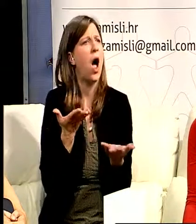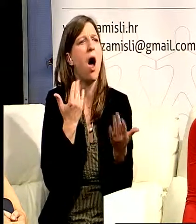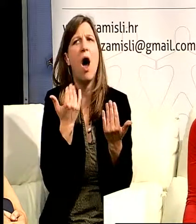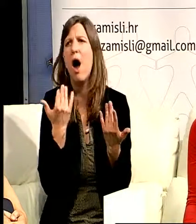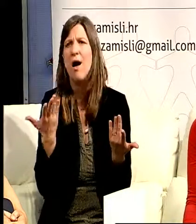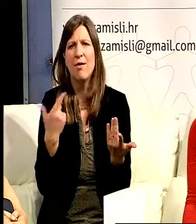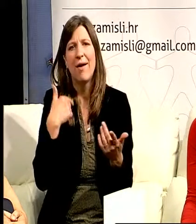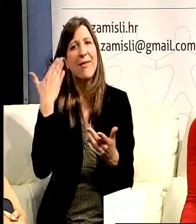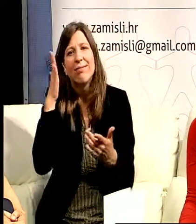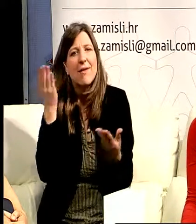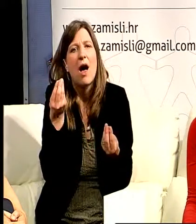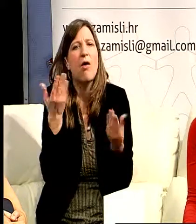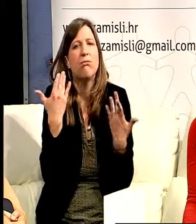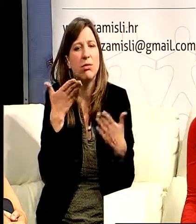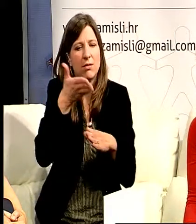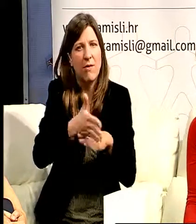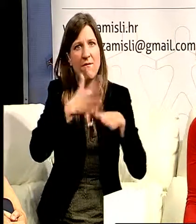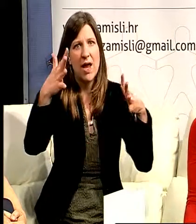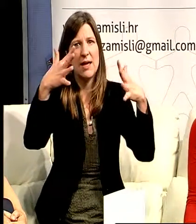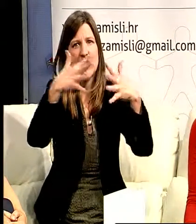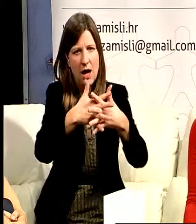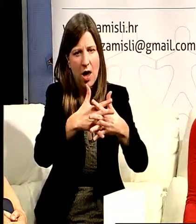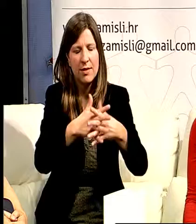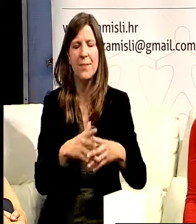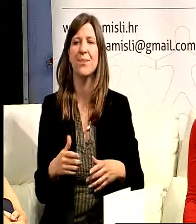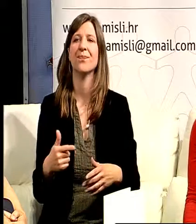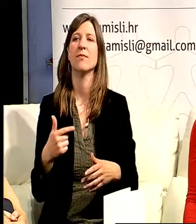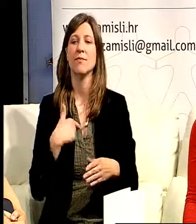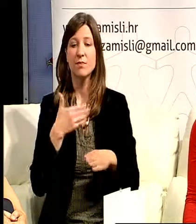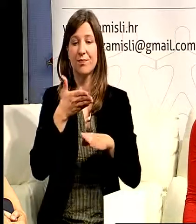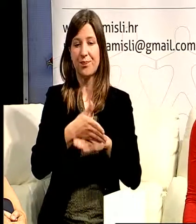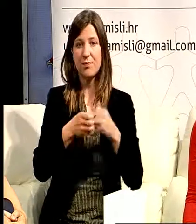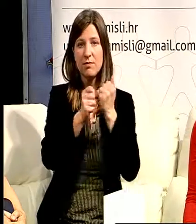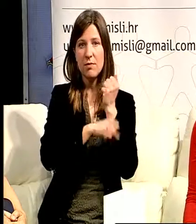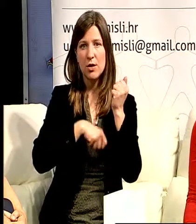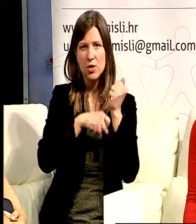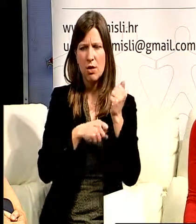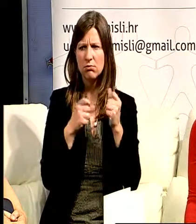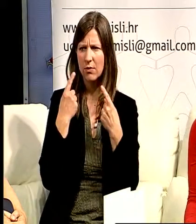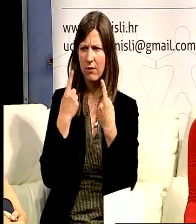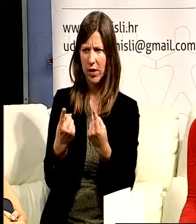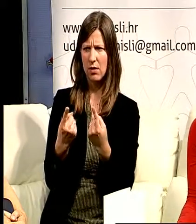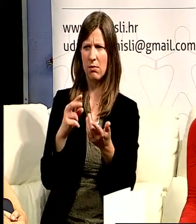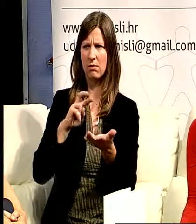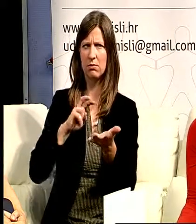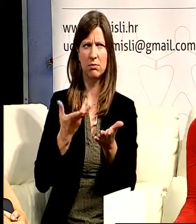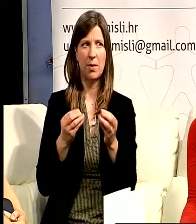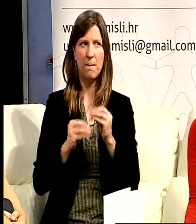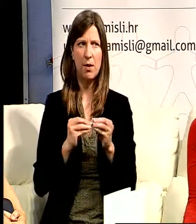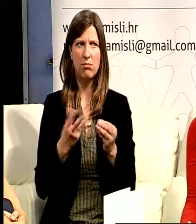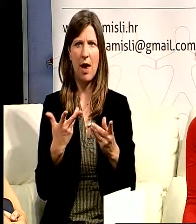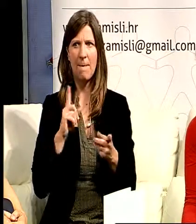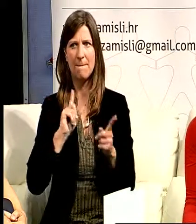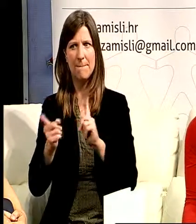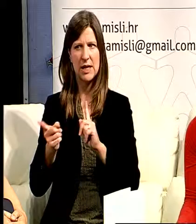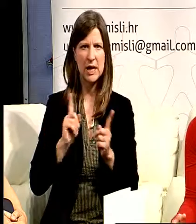ja moram priznati. onda kad sam počela studirat, na jedan put se pojavio problem prevoza koji smo u početku rješovali ja